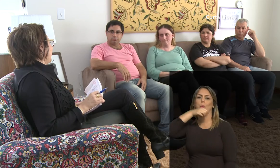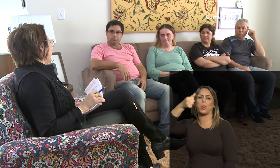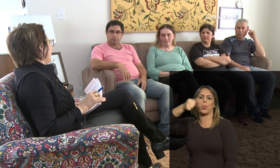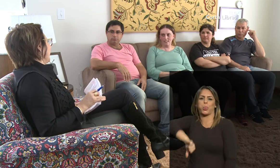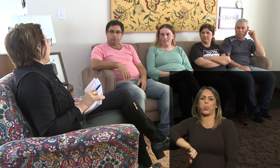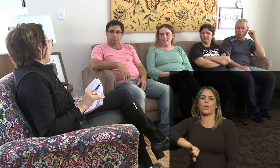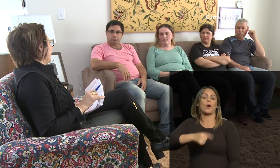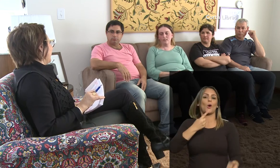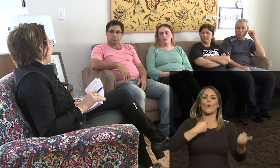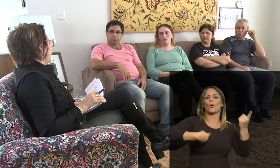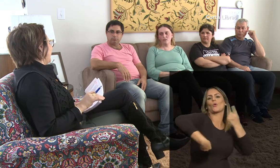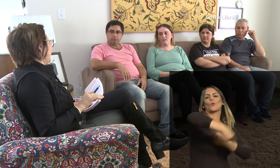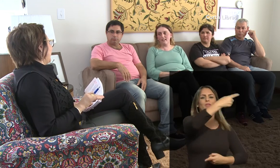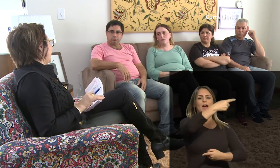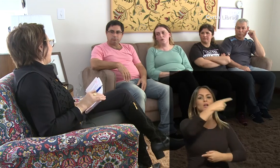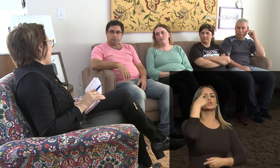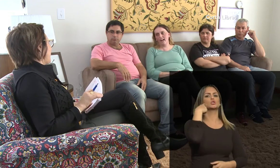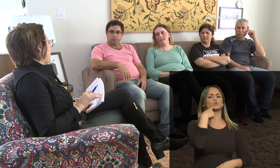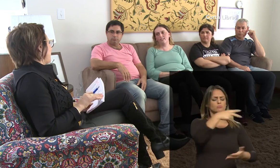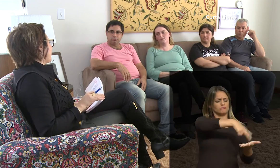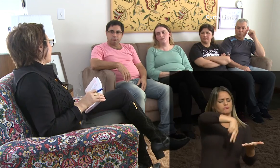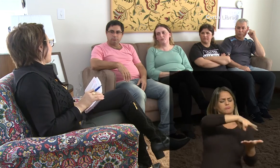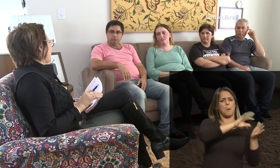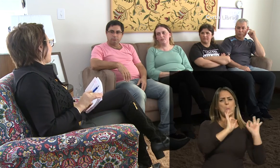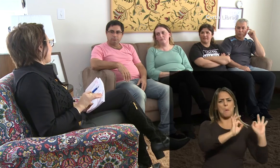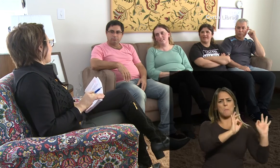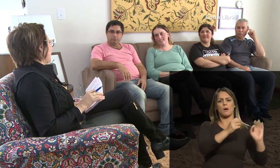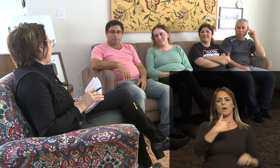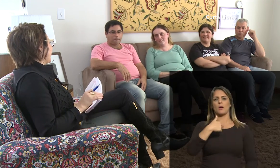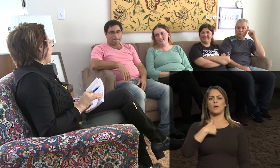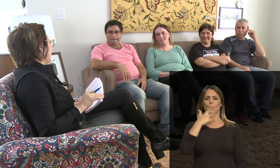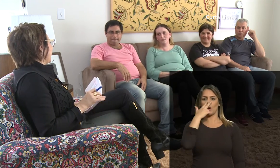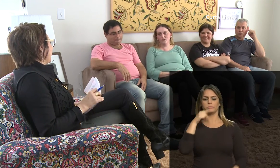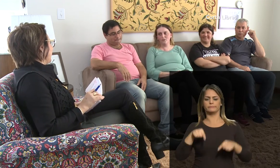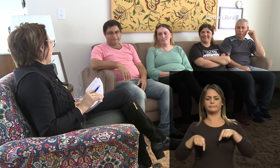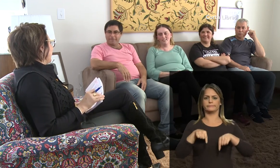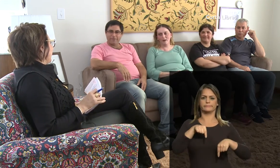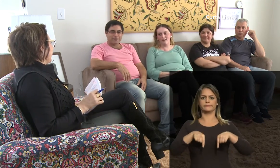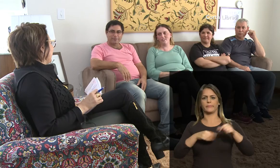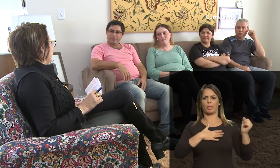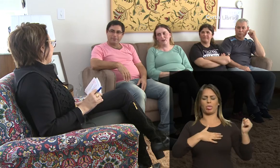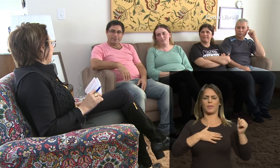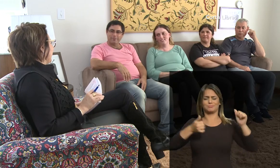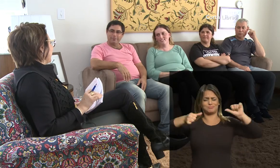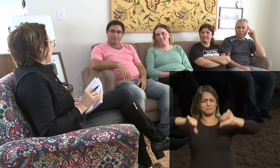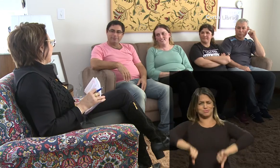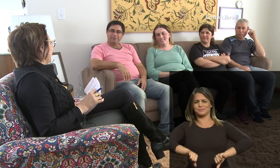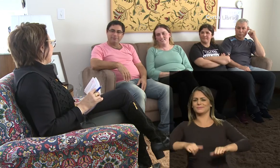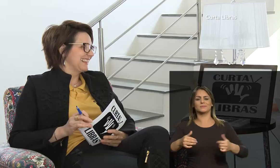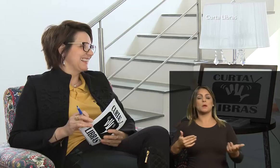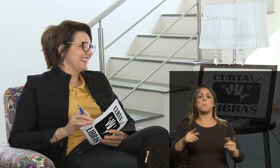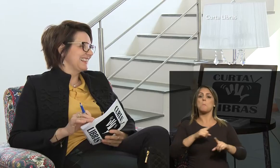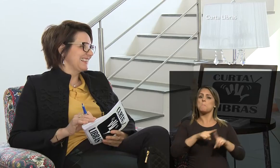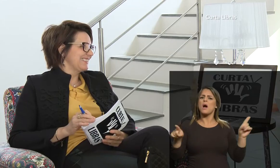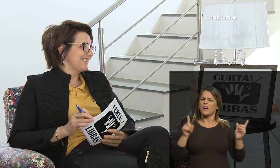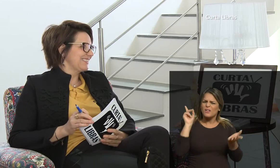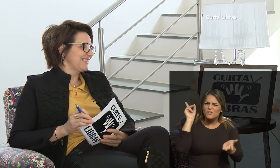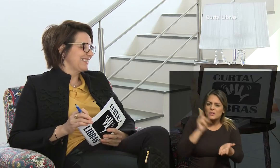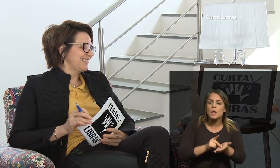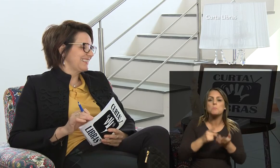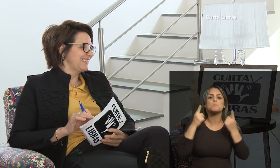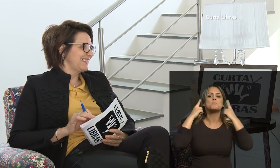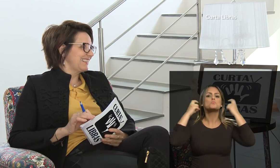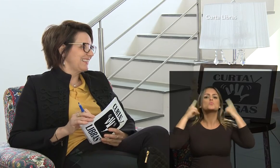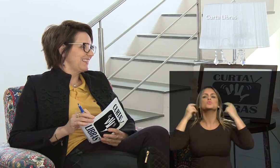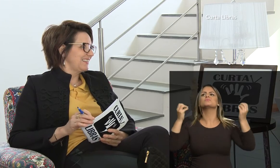péssima. Então, no nosso caso é o contrário, né? É o surdo que domina a dança e eu sou a perna de pau. E a gente não tem